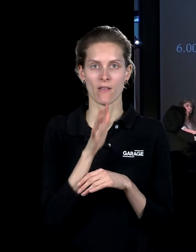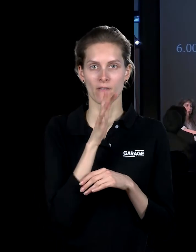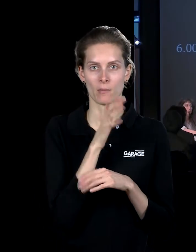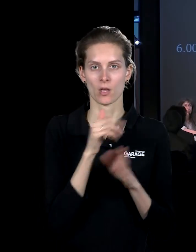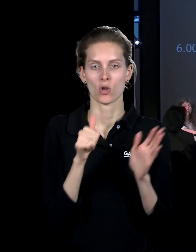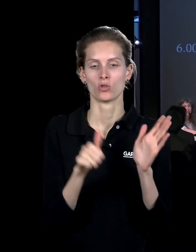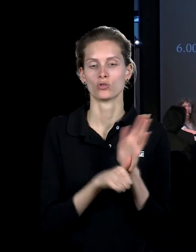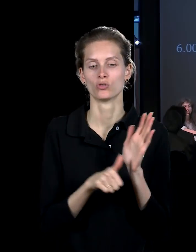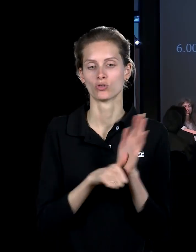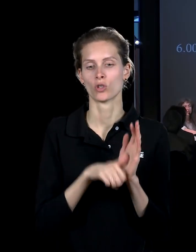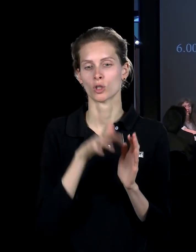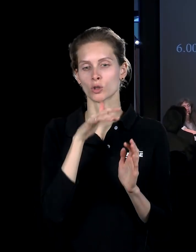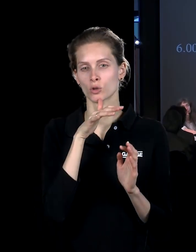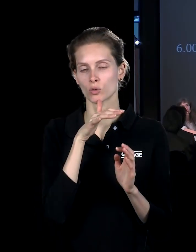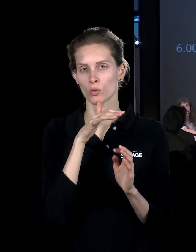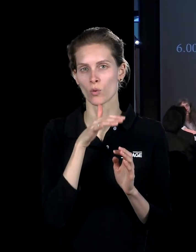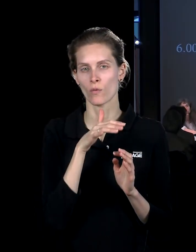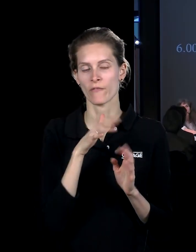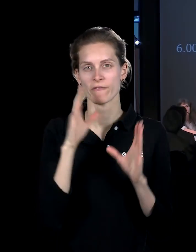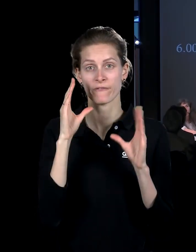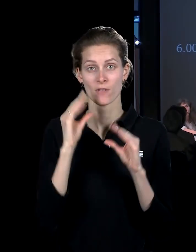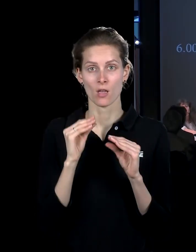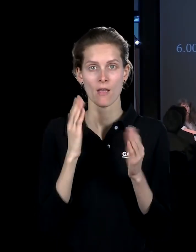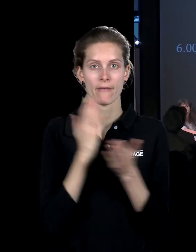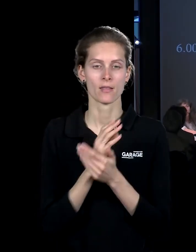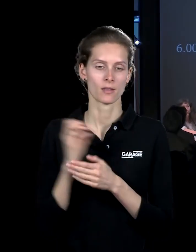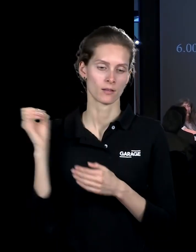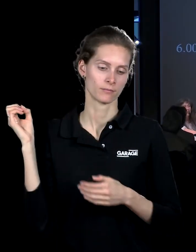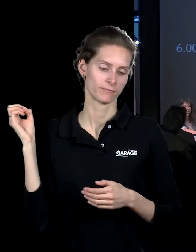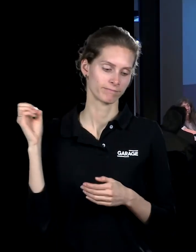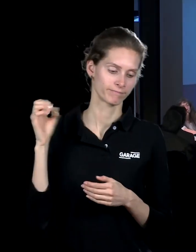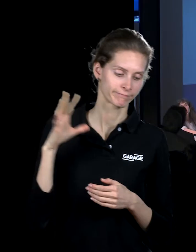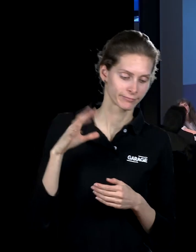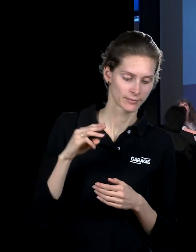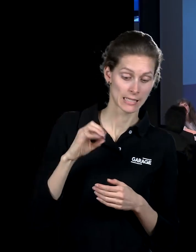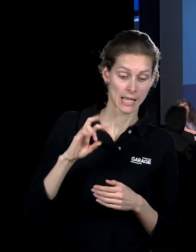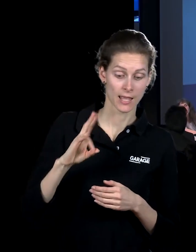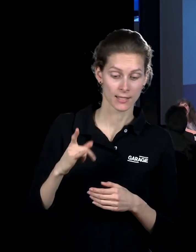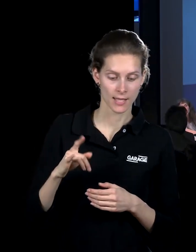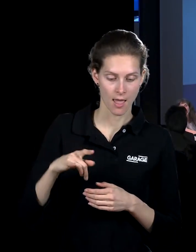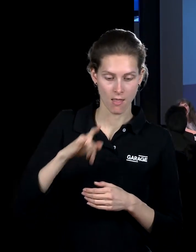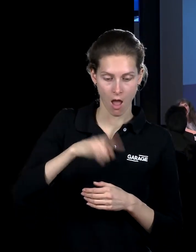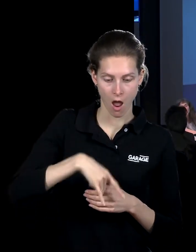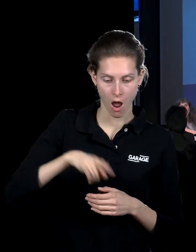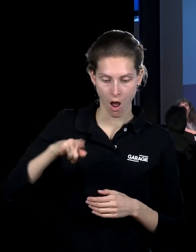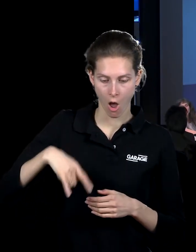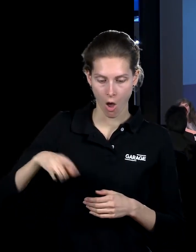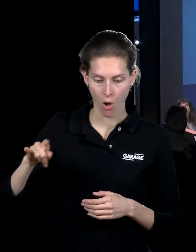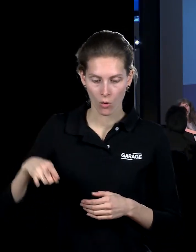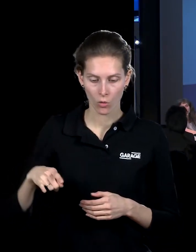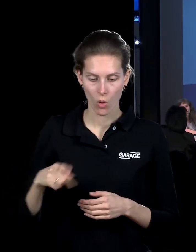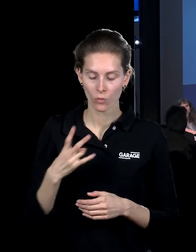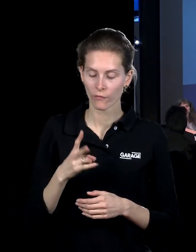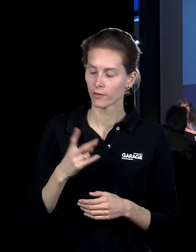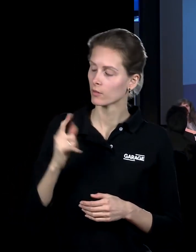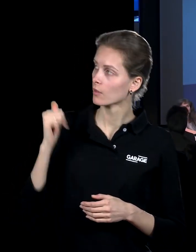часов пополудни. Очень простая инсталляция, где есть, как бы, тени от окон на полу, только окон нет. Это искусственная